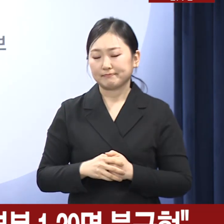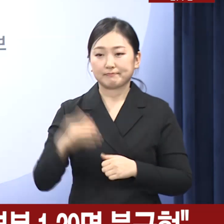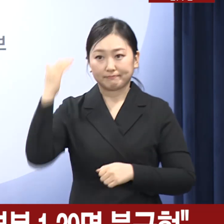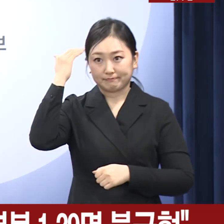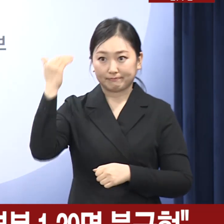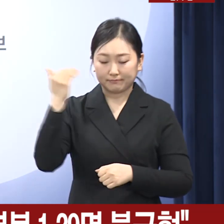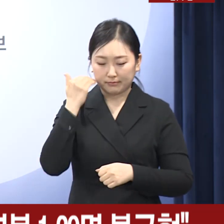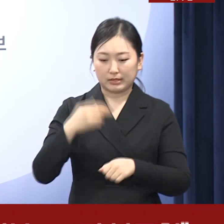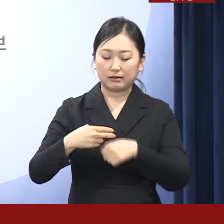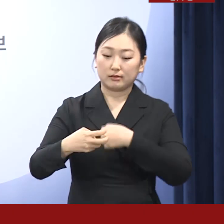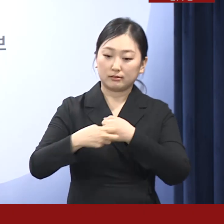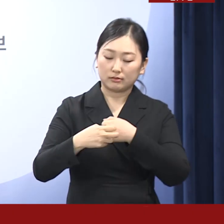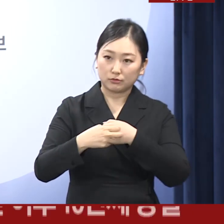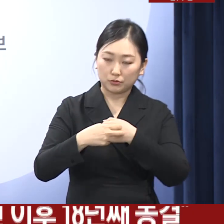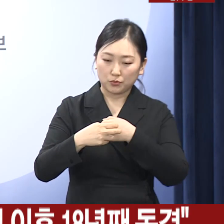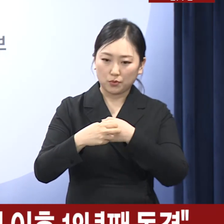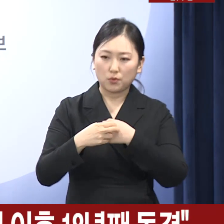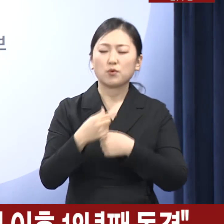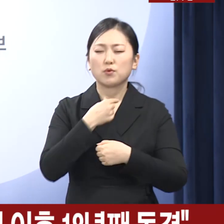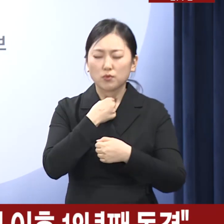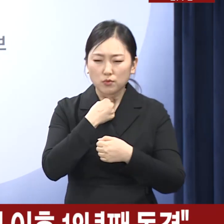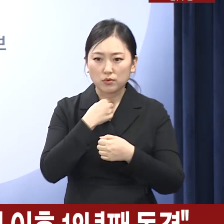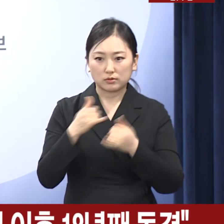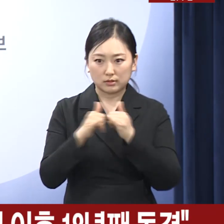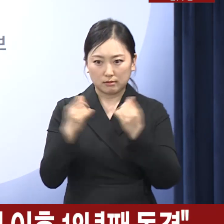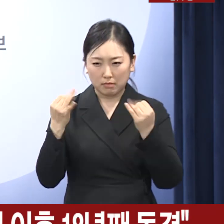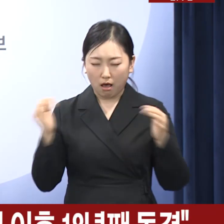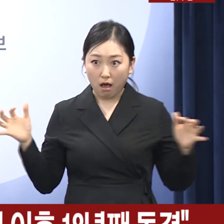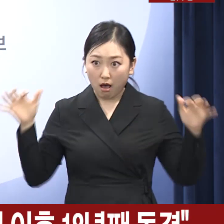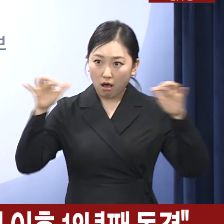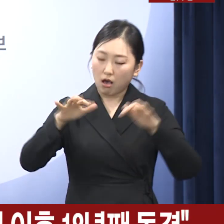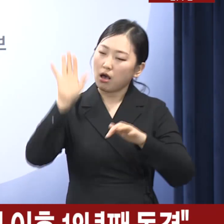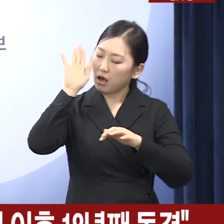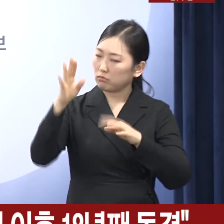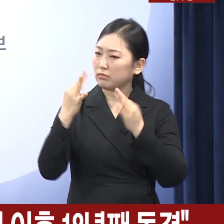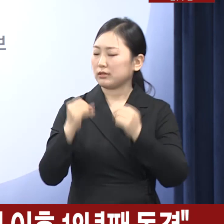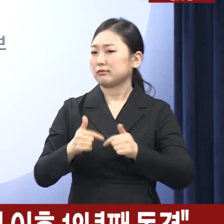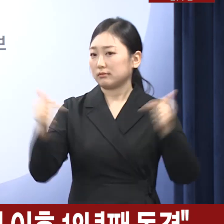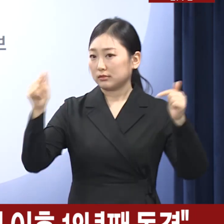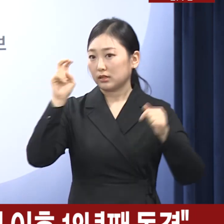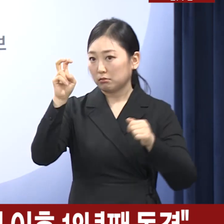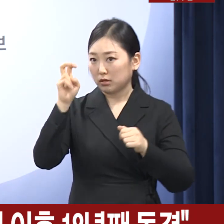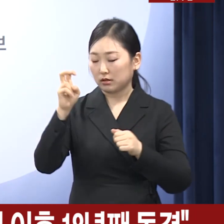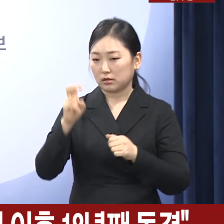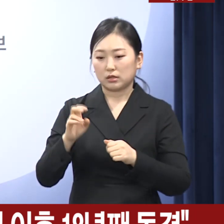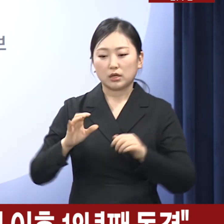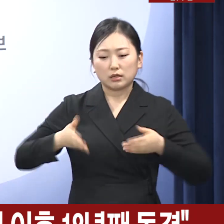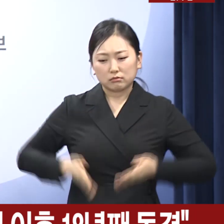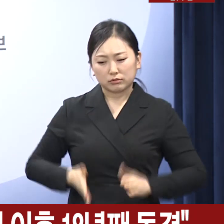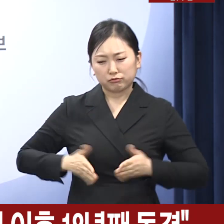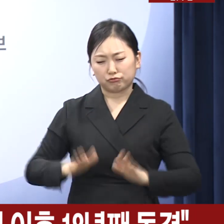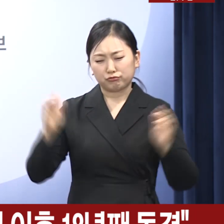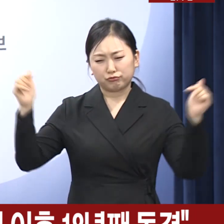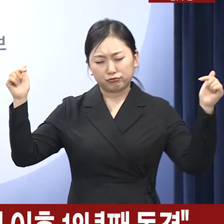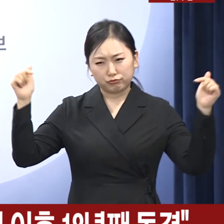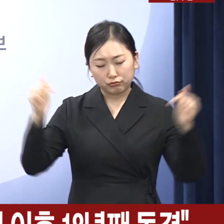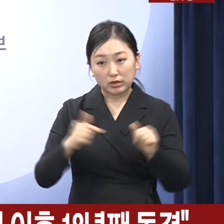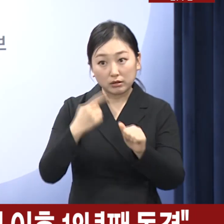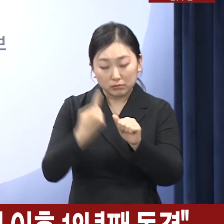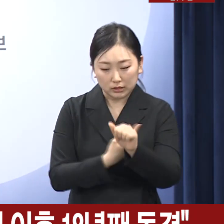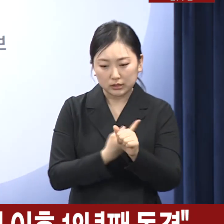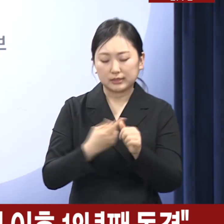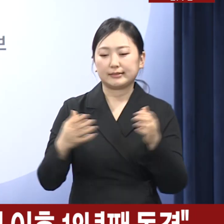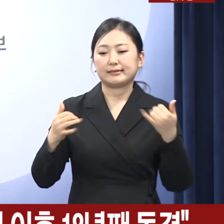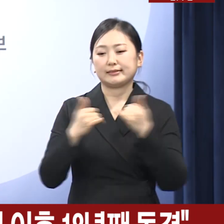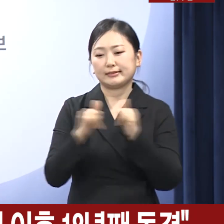우리나라의 의료 수요는 크게 증가할 것으로 전망됩니다. 향후 저출산 등의 영향으로 인구